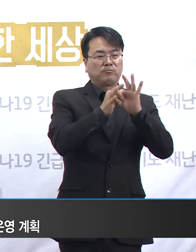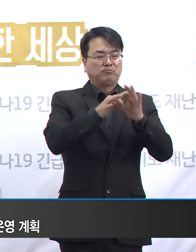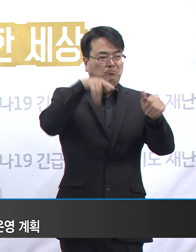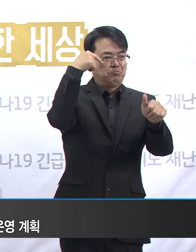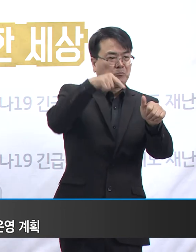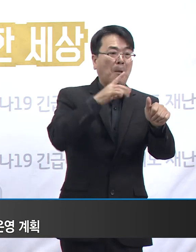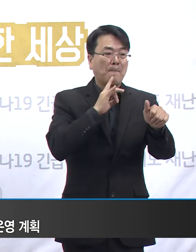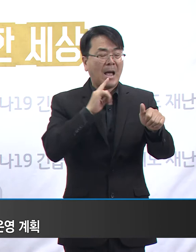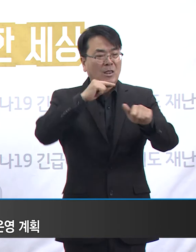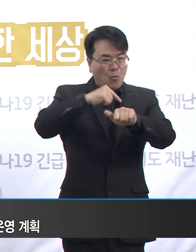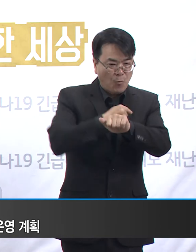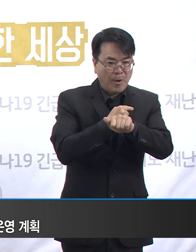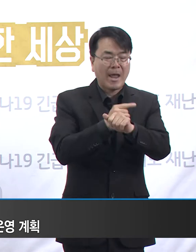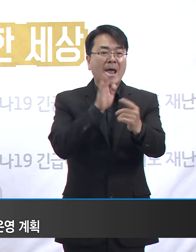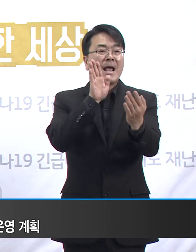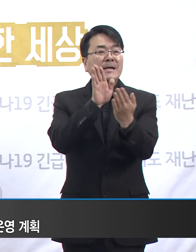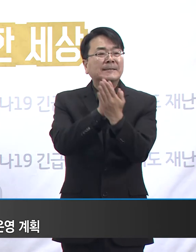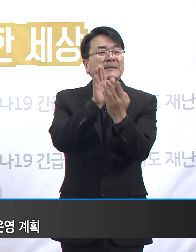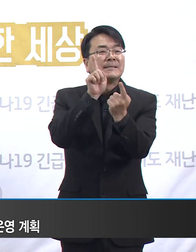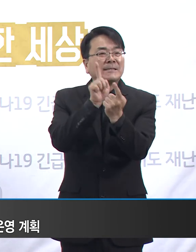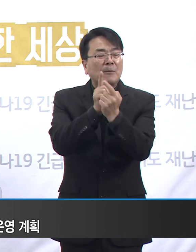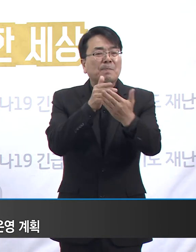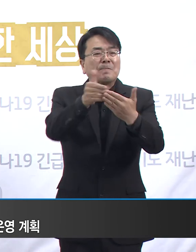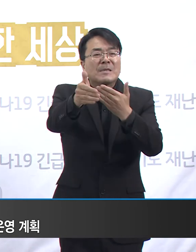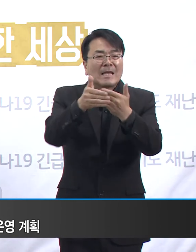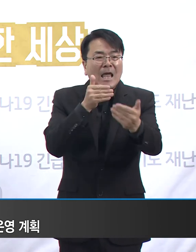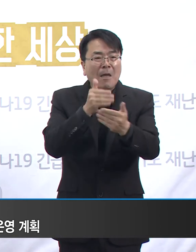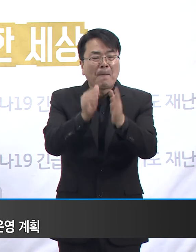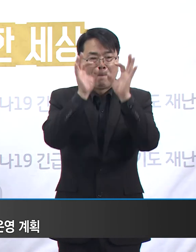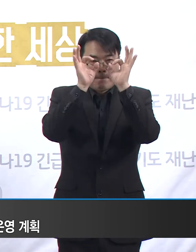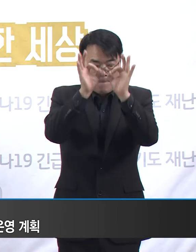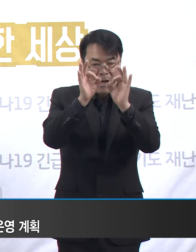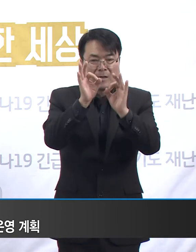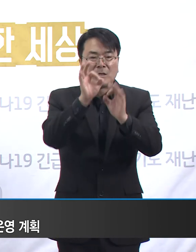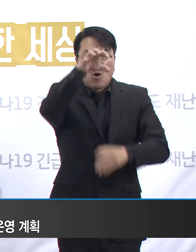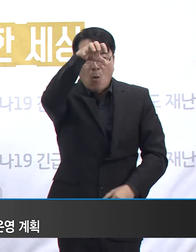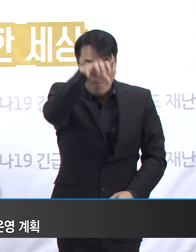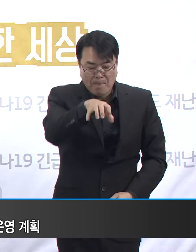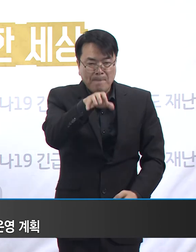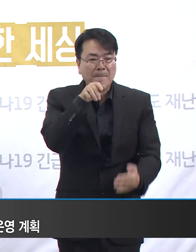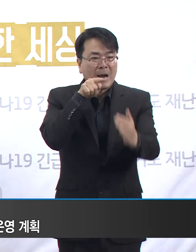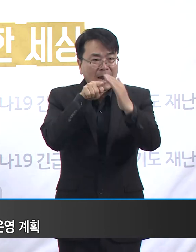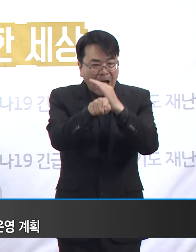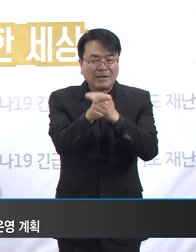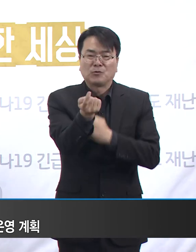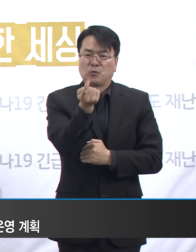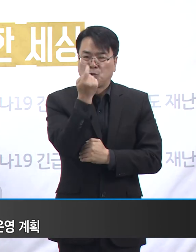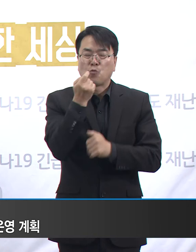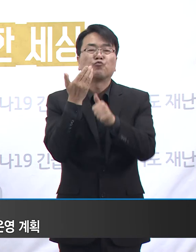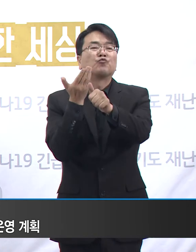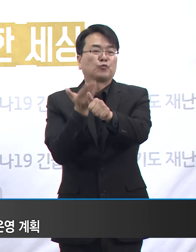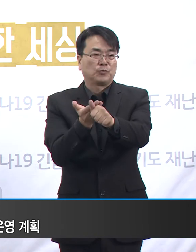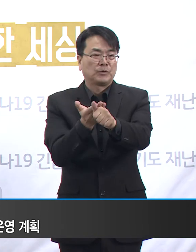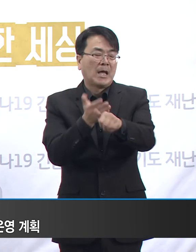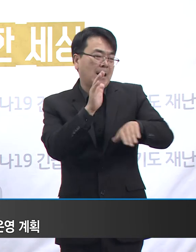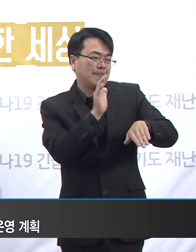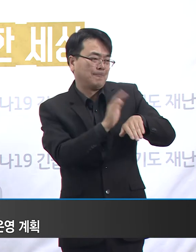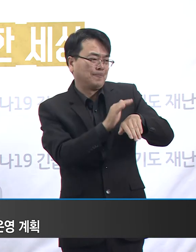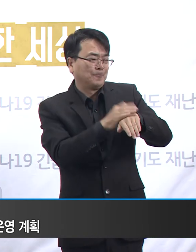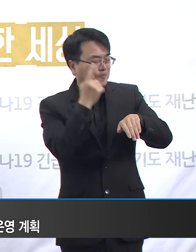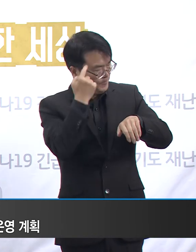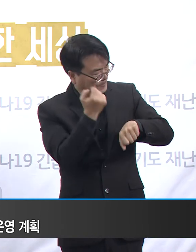좀 벗어나 현장 교육 프로그램을 적극적으로 확대할 예정입니다. 가칭 슬기로운 감염관리